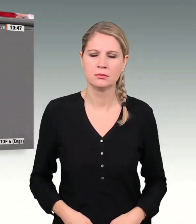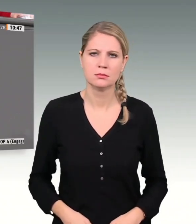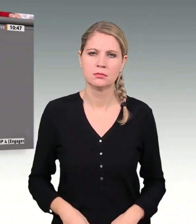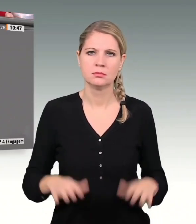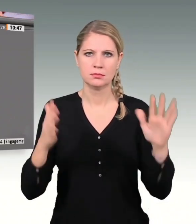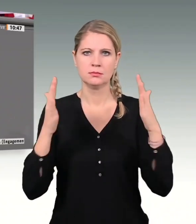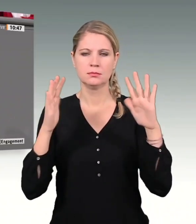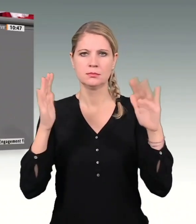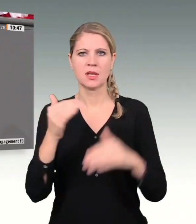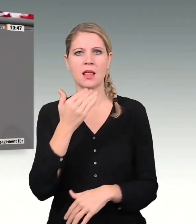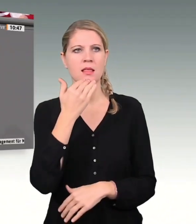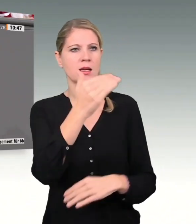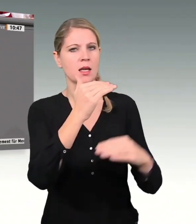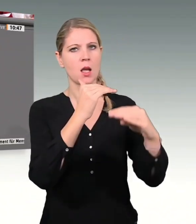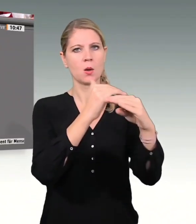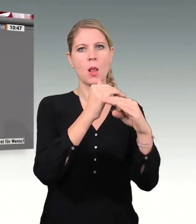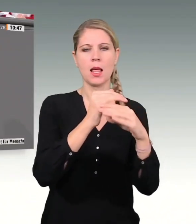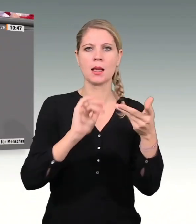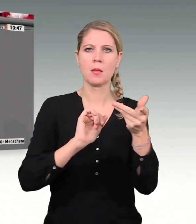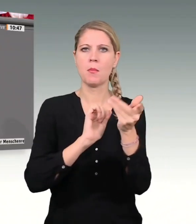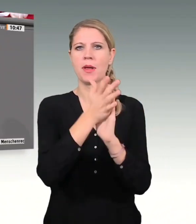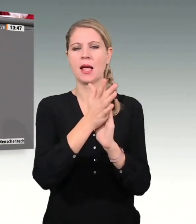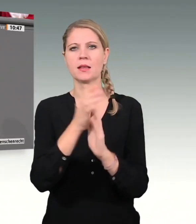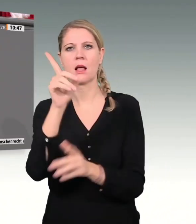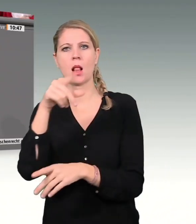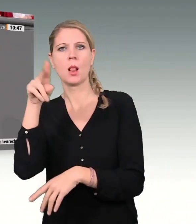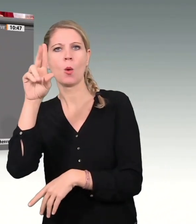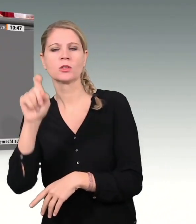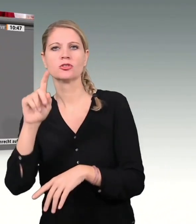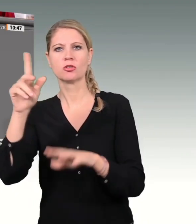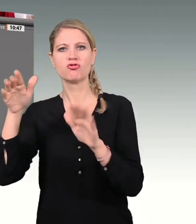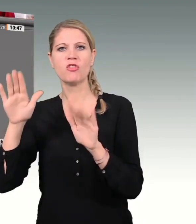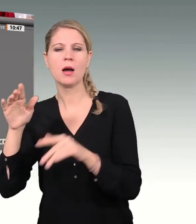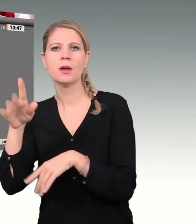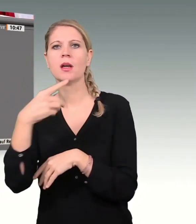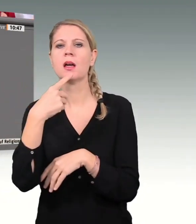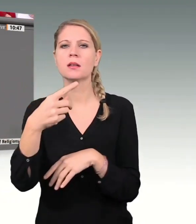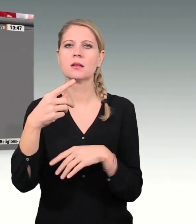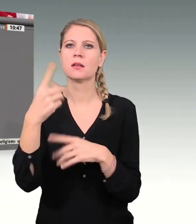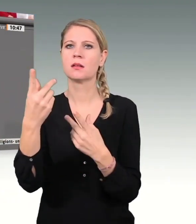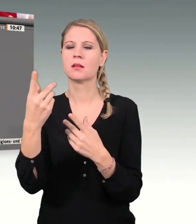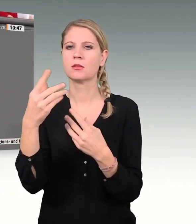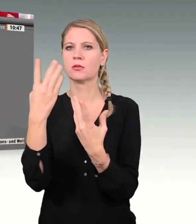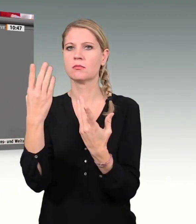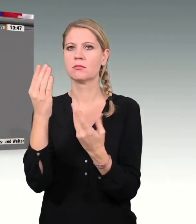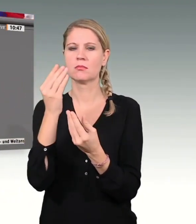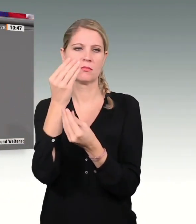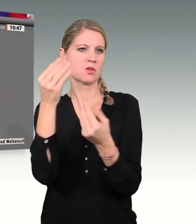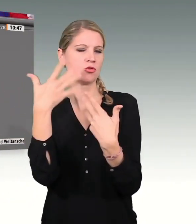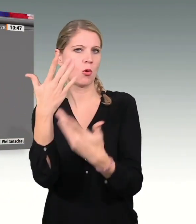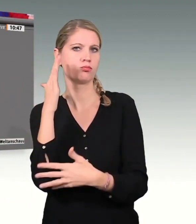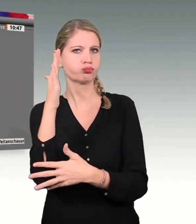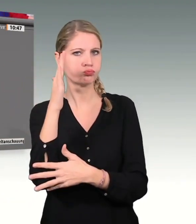Kollegen Brandt, Luchs und Schwabe für die Darstellung der Situation, weil das bekomme ich in zwei Minuten nicht unter.